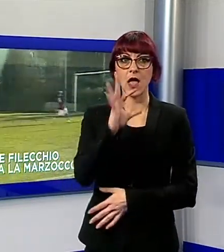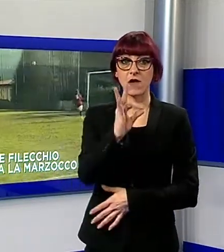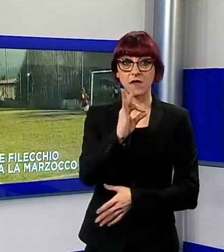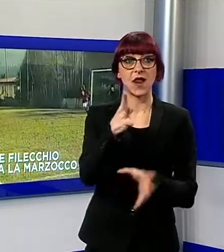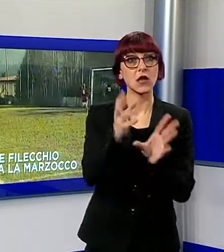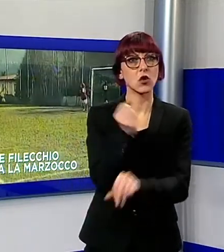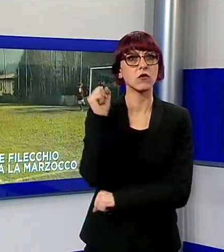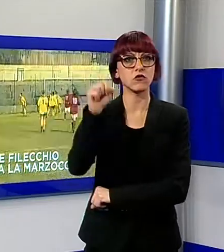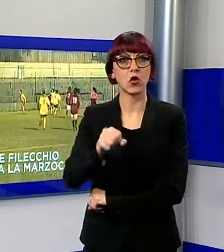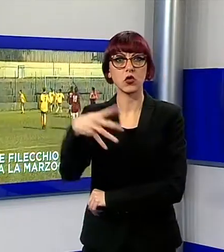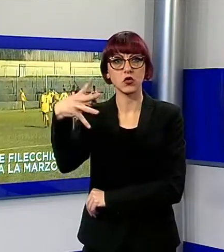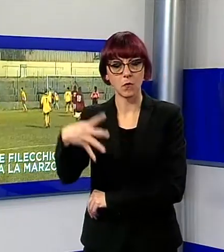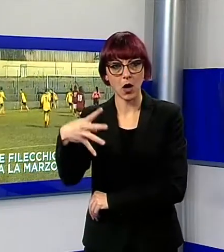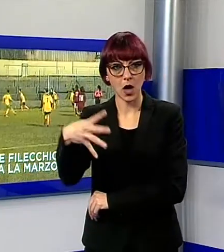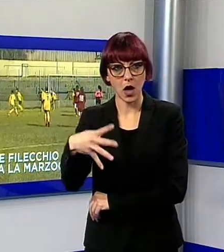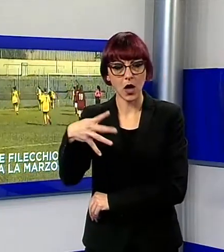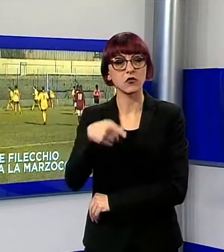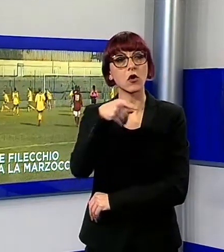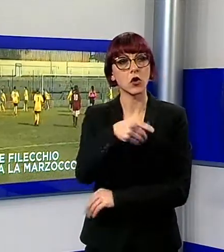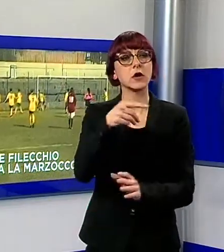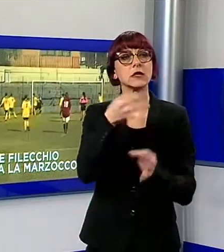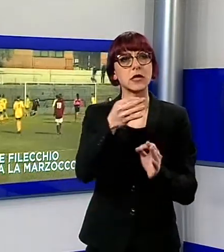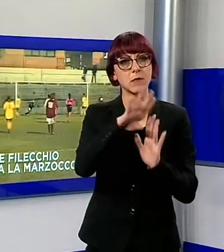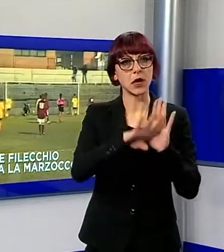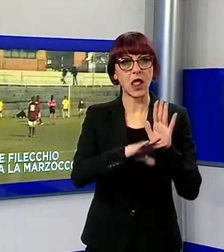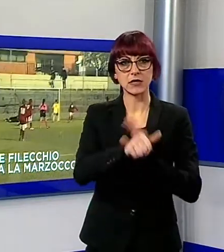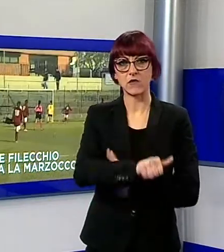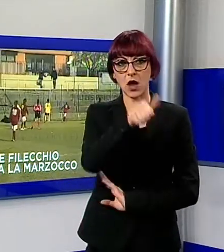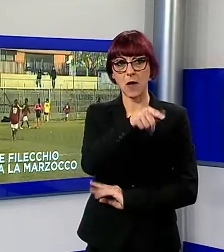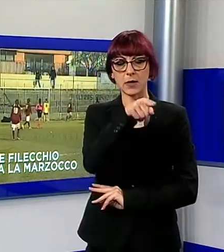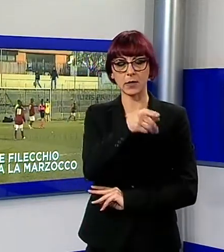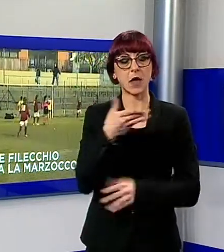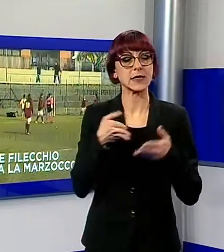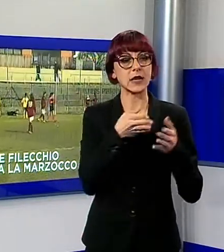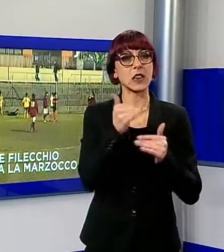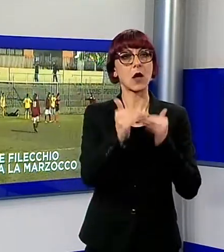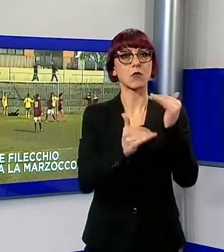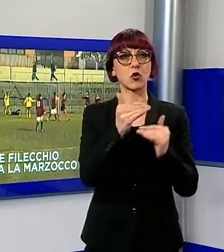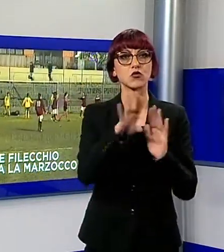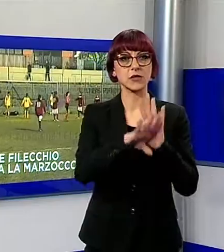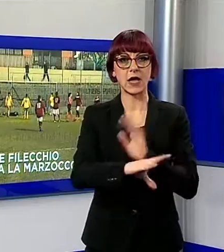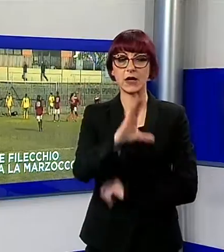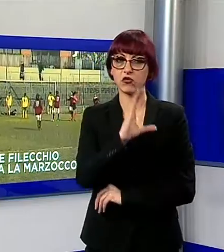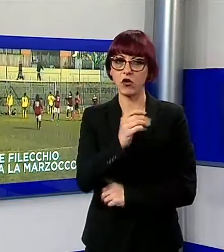valdarnese e difende il primato in classifica, ma la strada per la promozione in Serie C è ancora lunga.